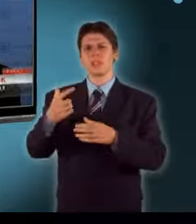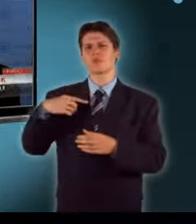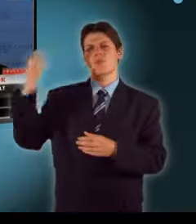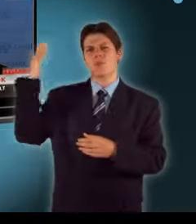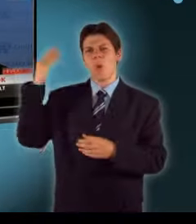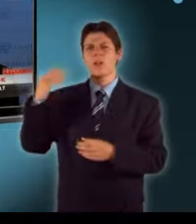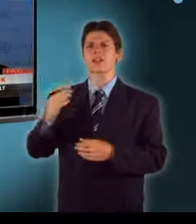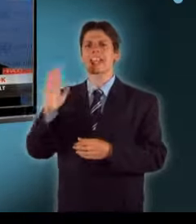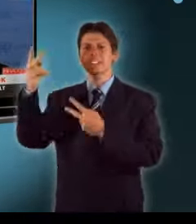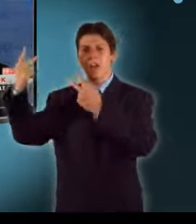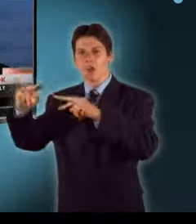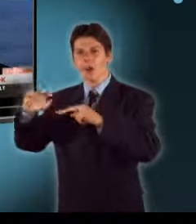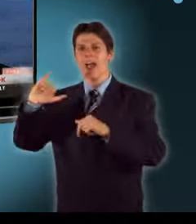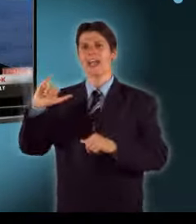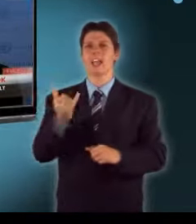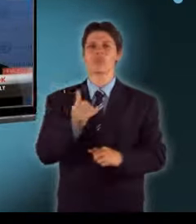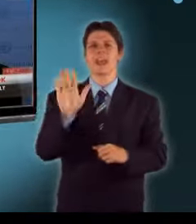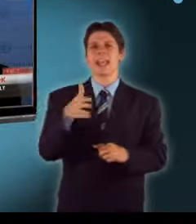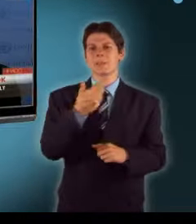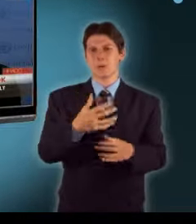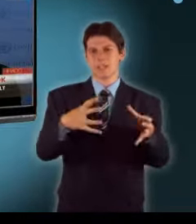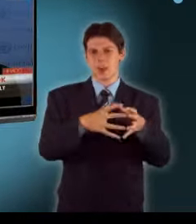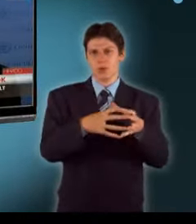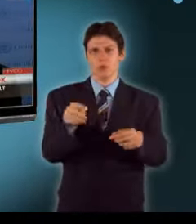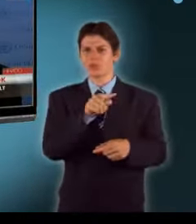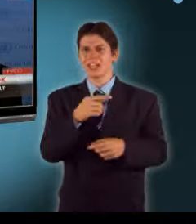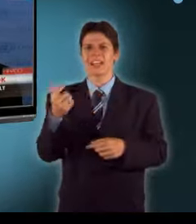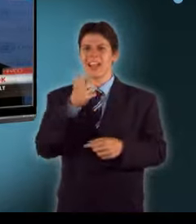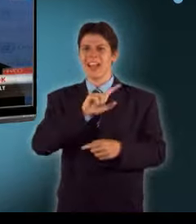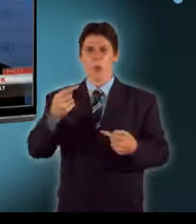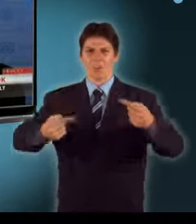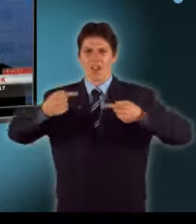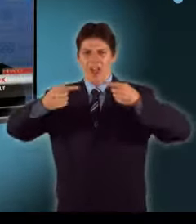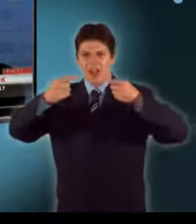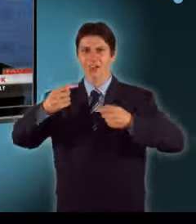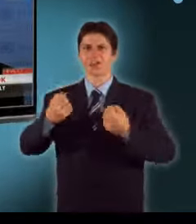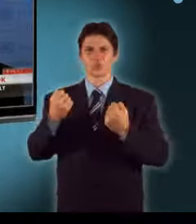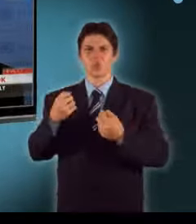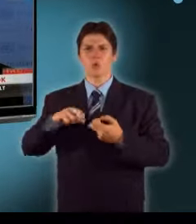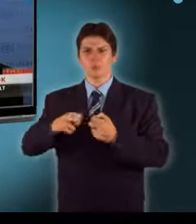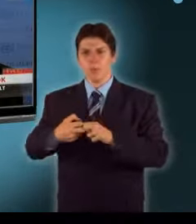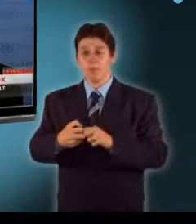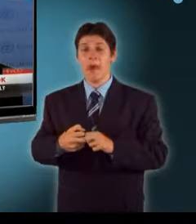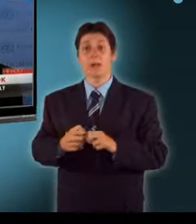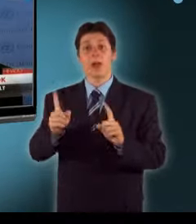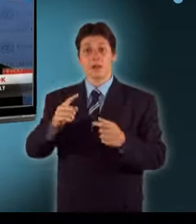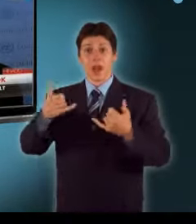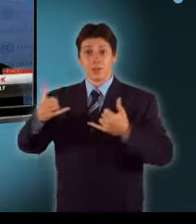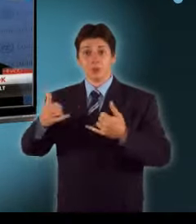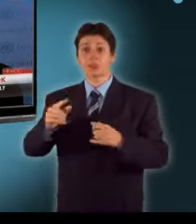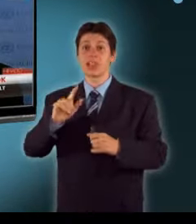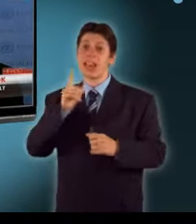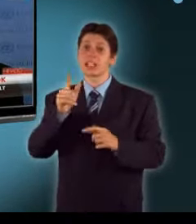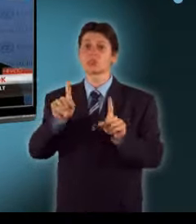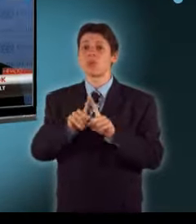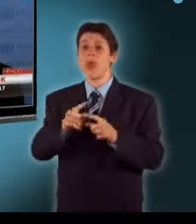nemzetközi közösség között egy régóta fennálló, nagyon komoly probléma. Talán a mostani történésekkel elindul egy folyamat, de korai erről bármit